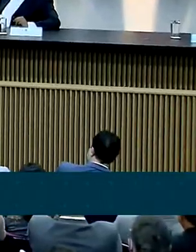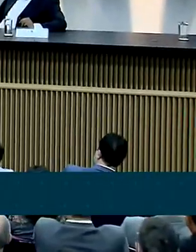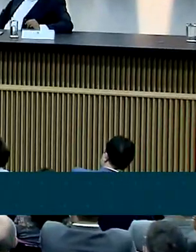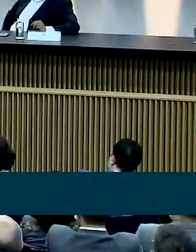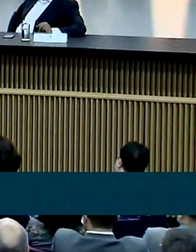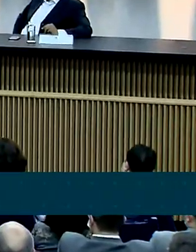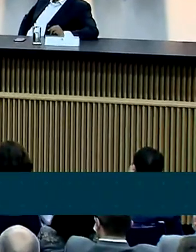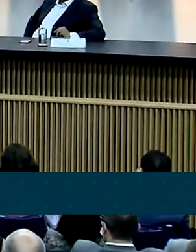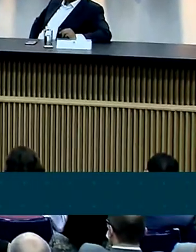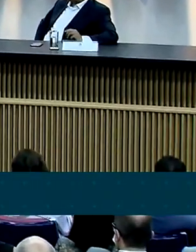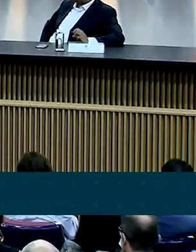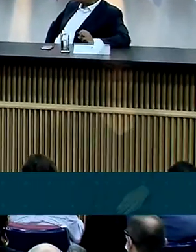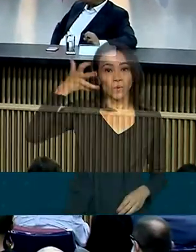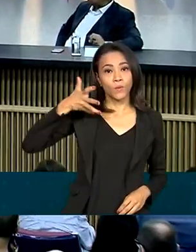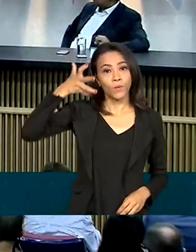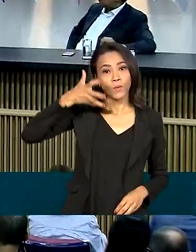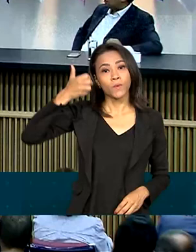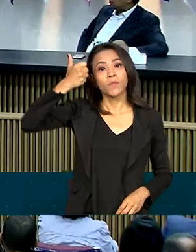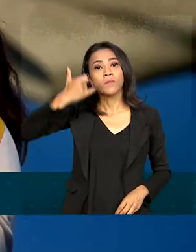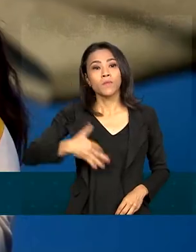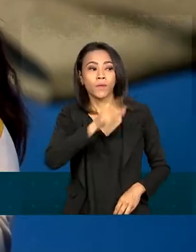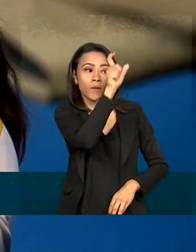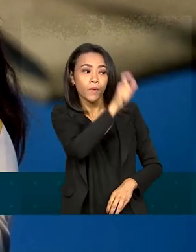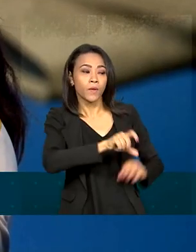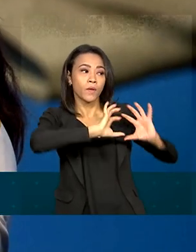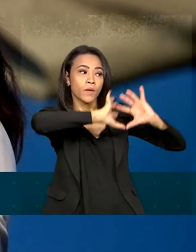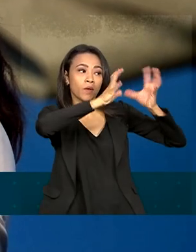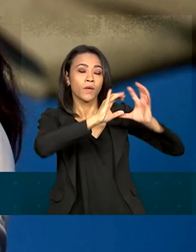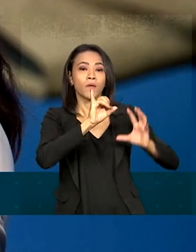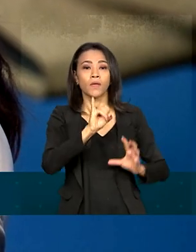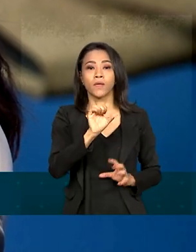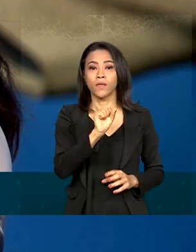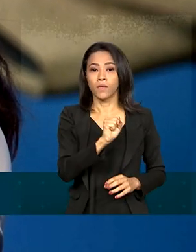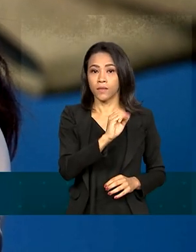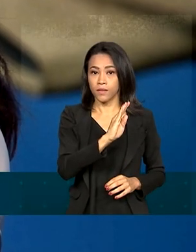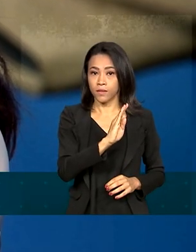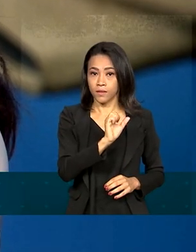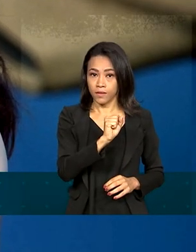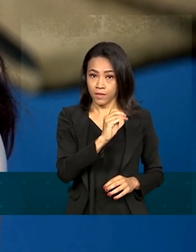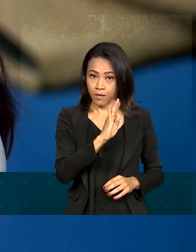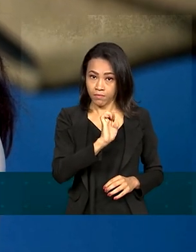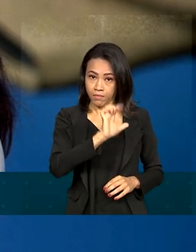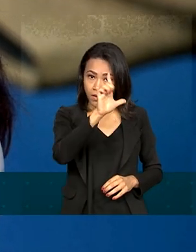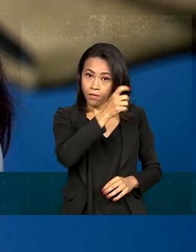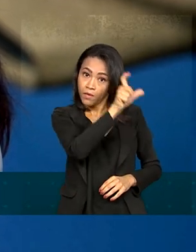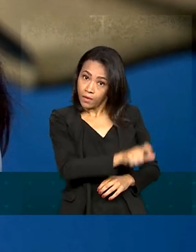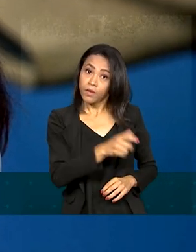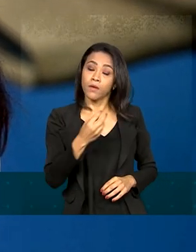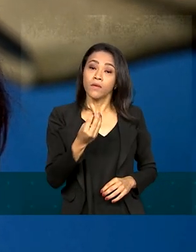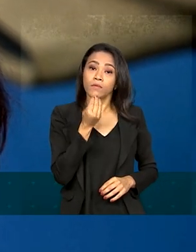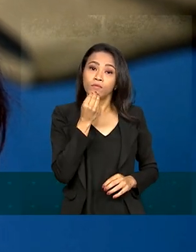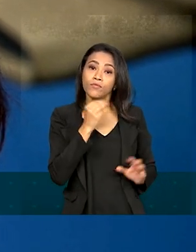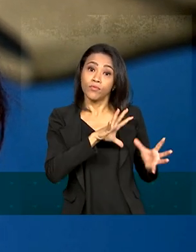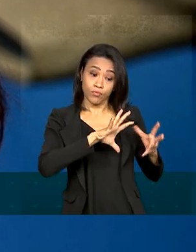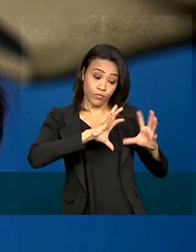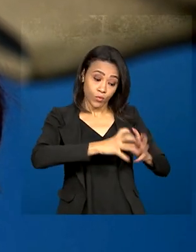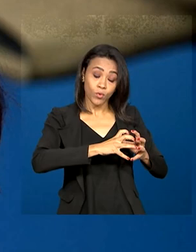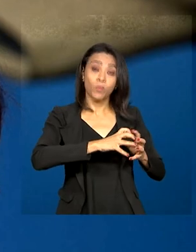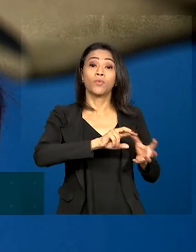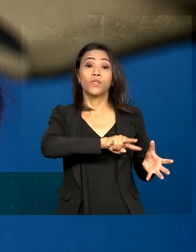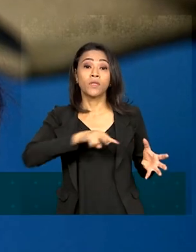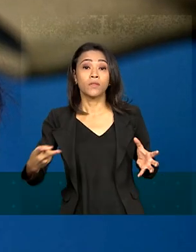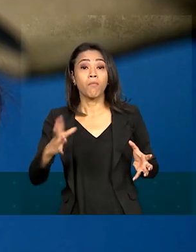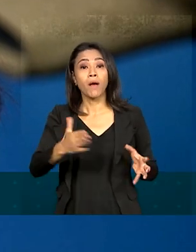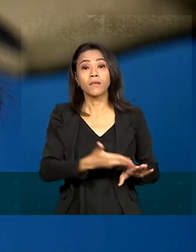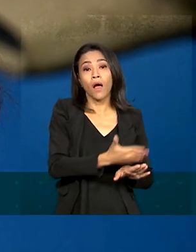discurso, Ana Moser citou a jogadora de vôlei Isabel Salgado, que faria parte da equipe de transição, mas faleceu antes